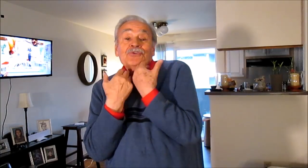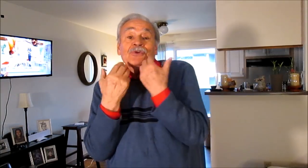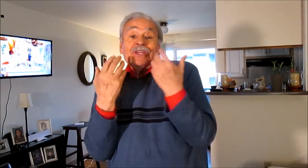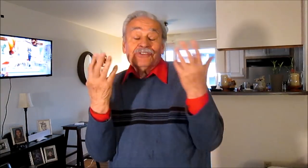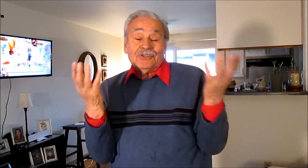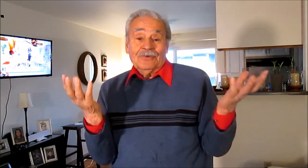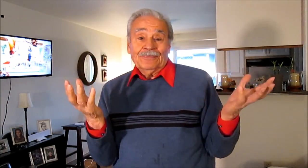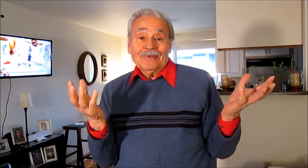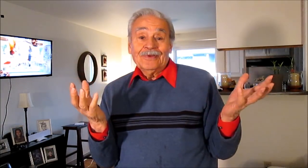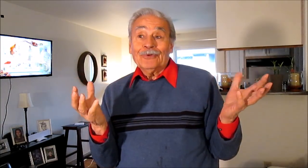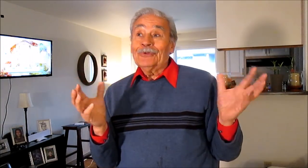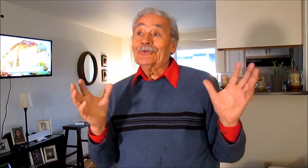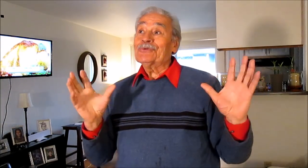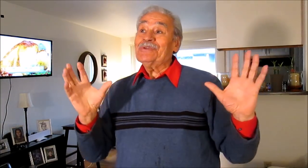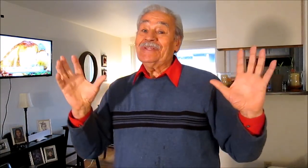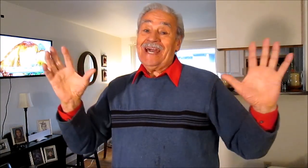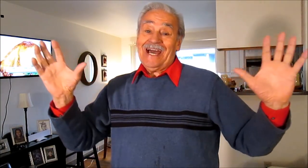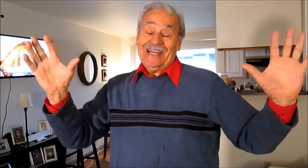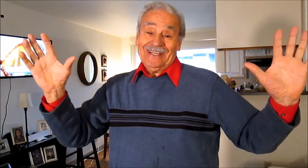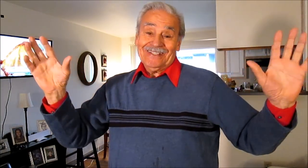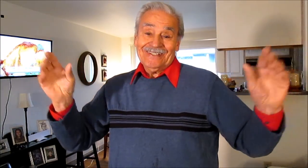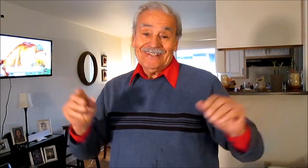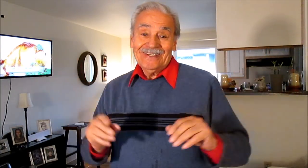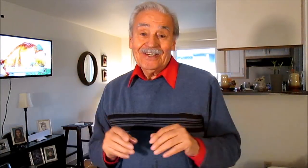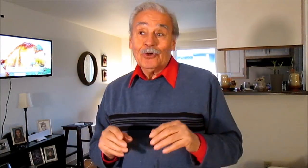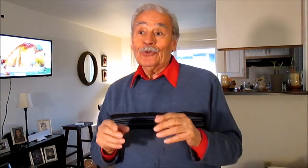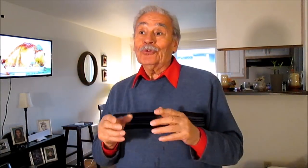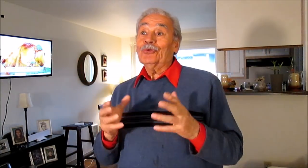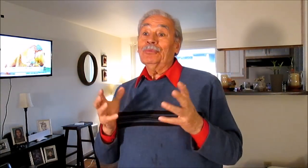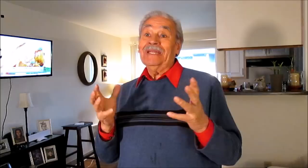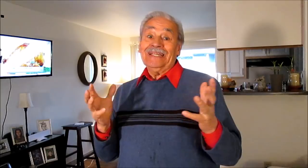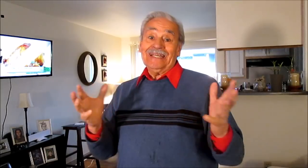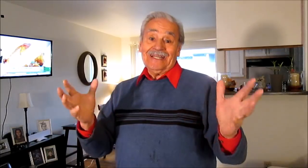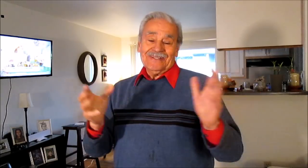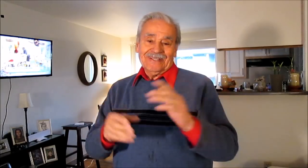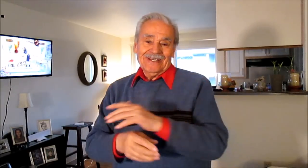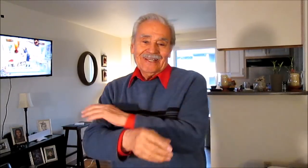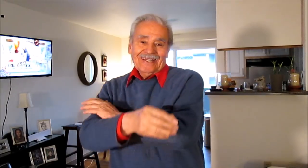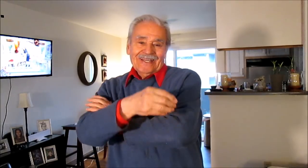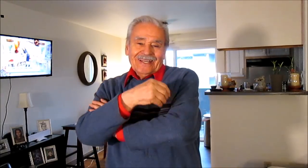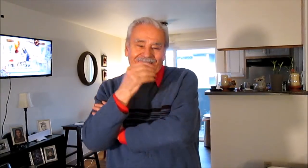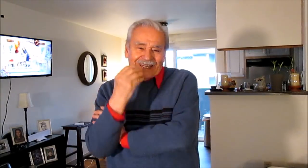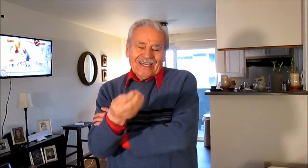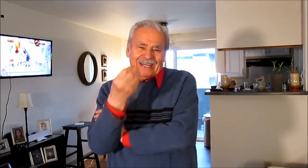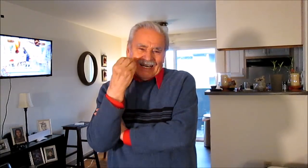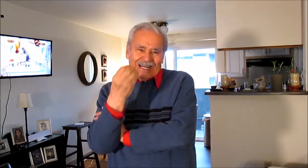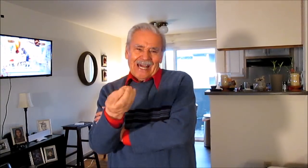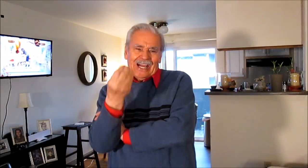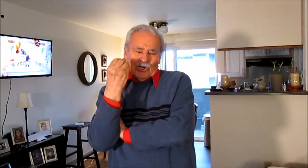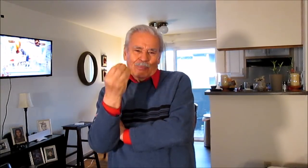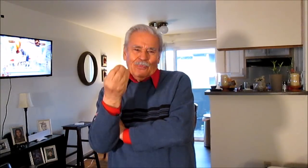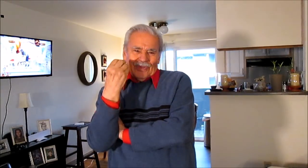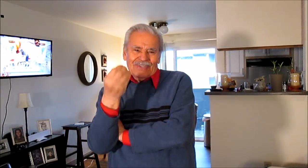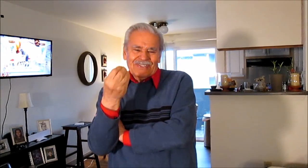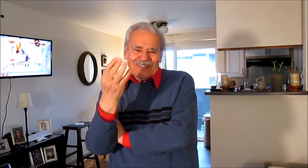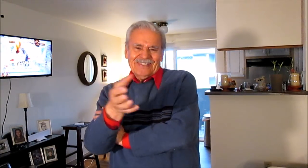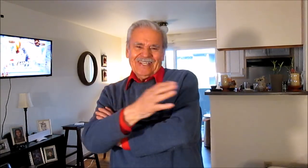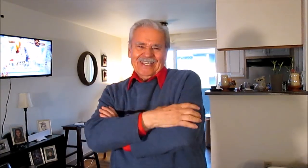ensoñación con tus ideales con tu militancia ¿qué carajo podés hacer?